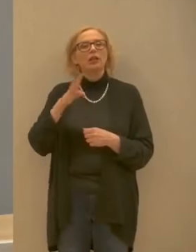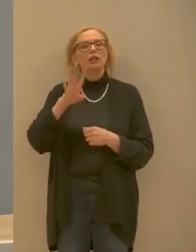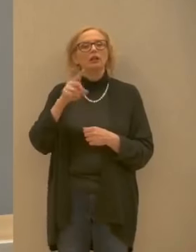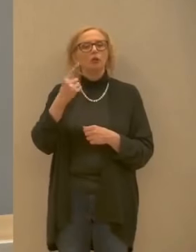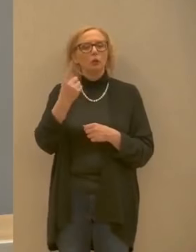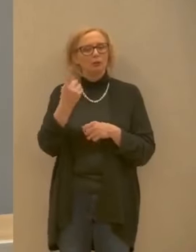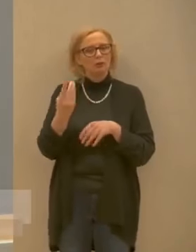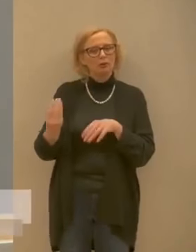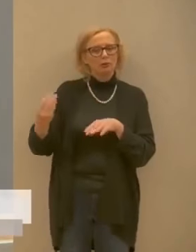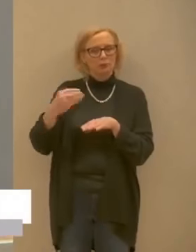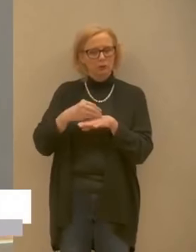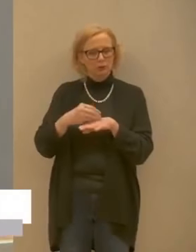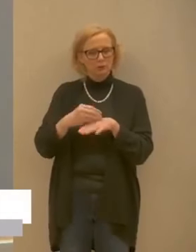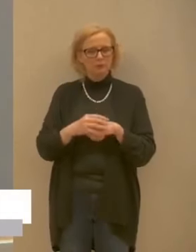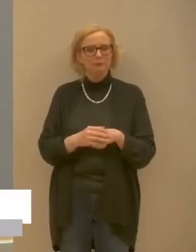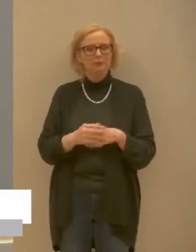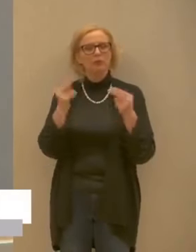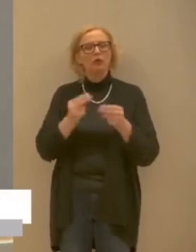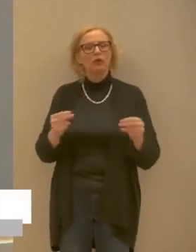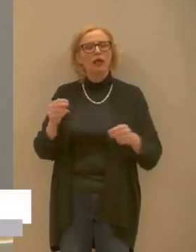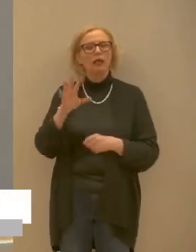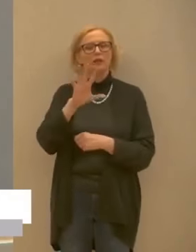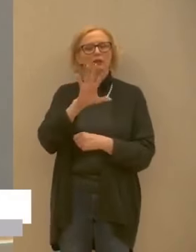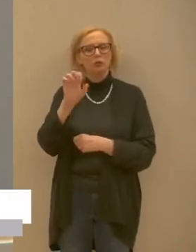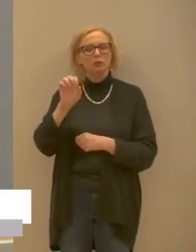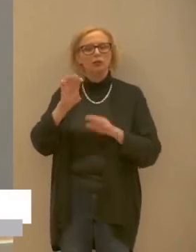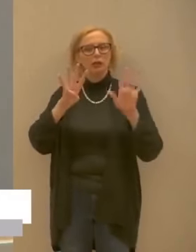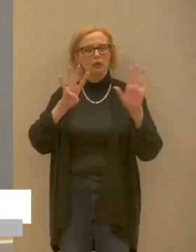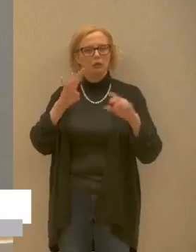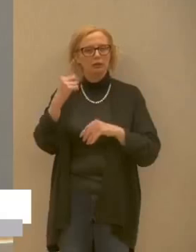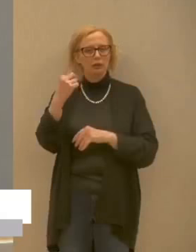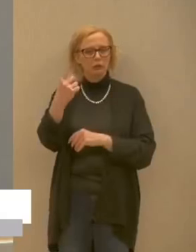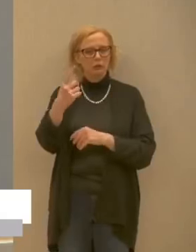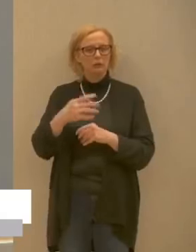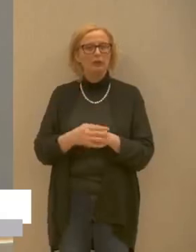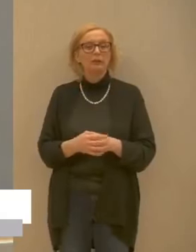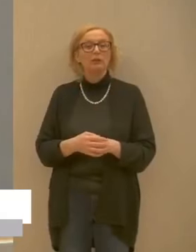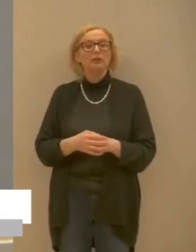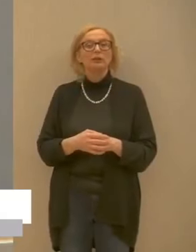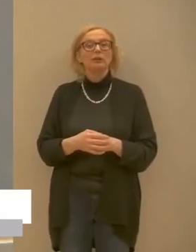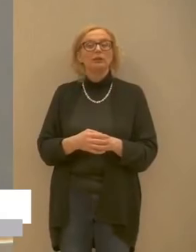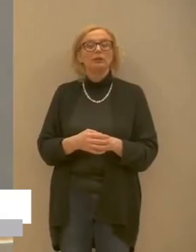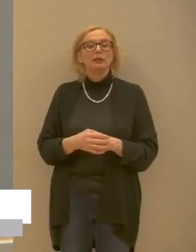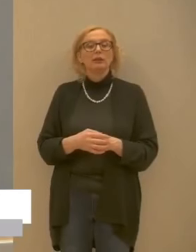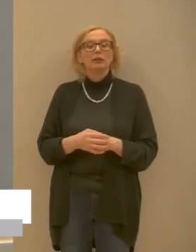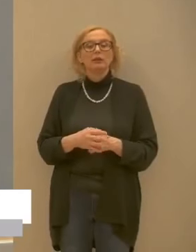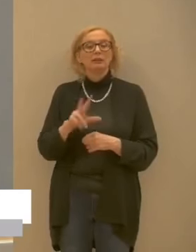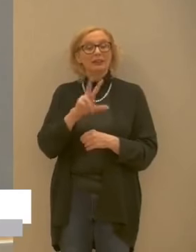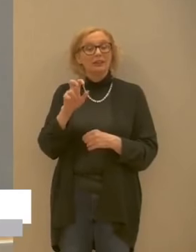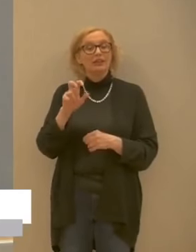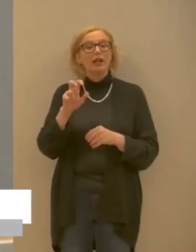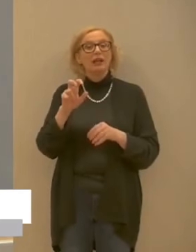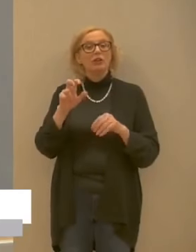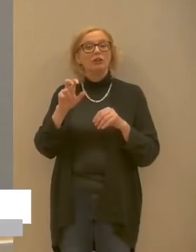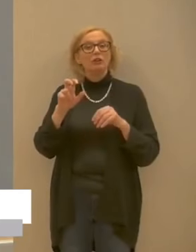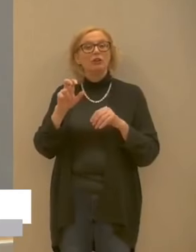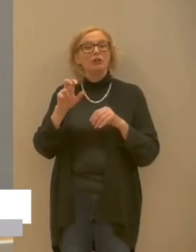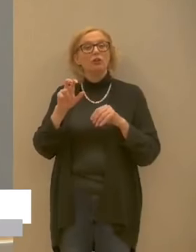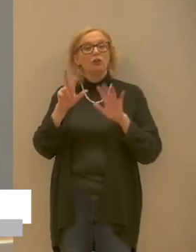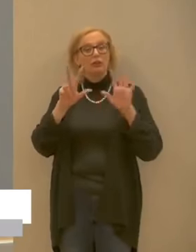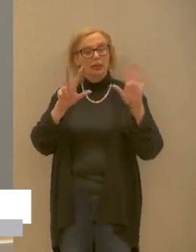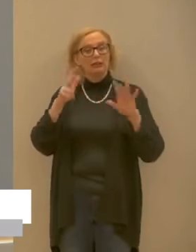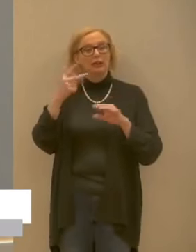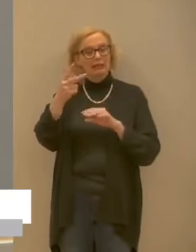in più per un totale di 591 dei 591 ne abbiamo 383 a cui è stato fatto il